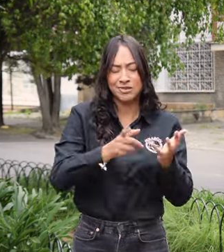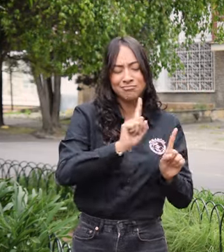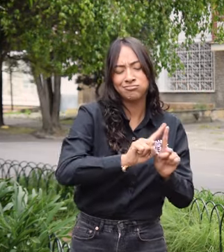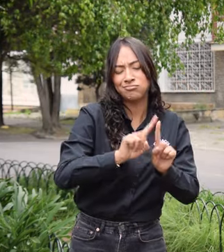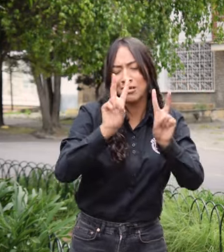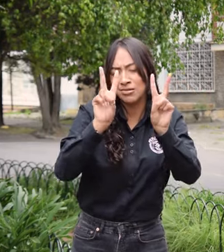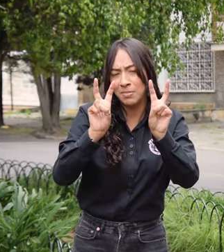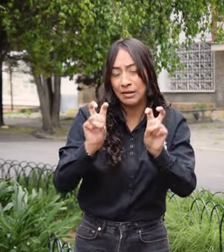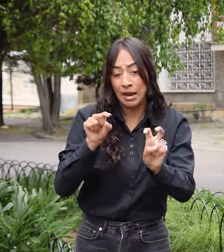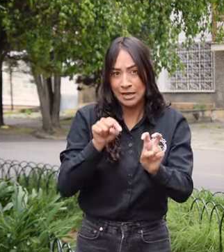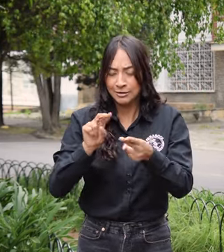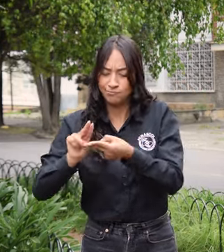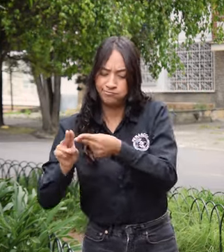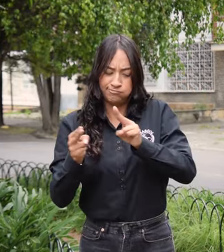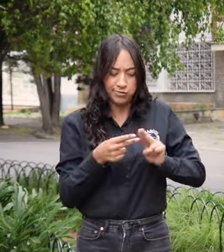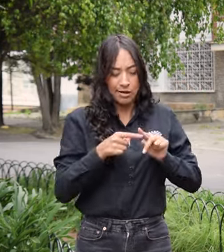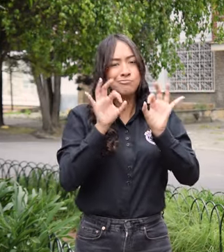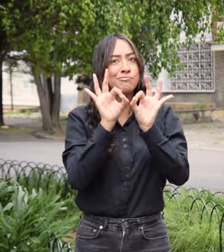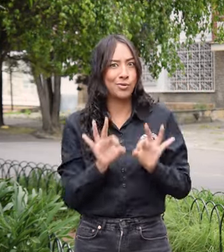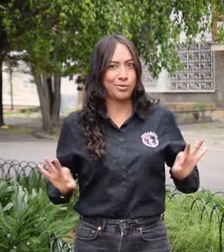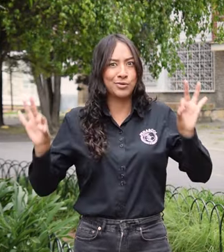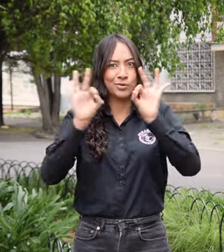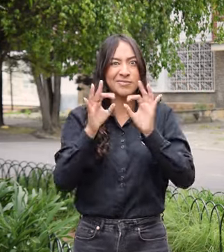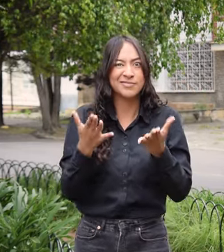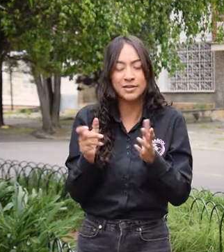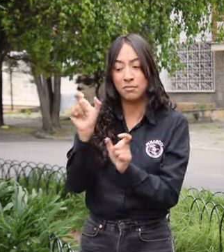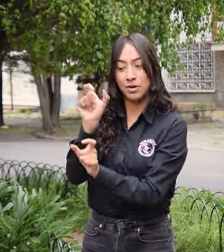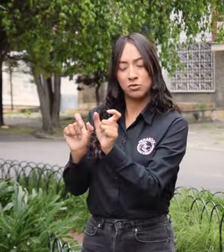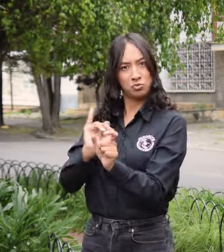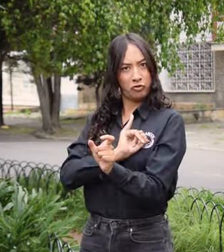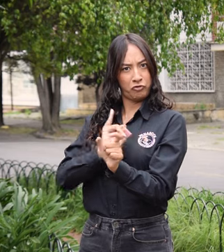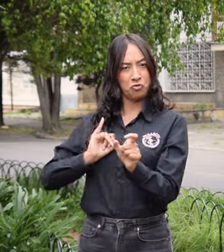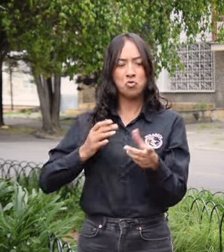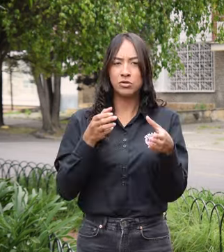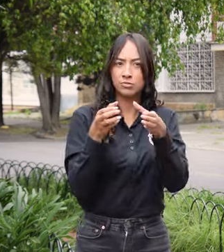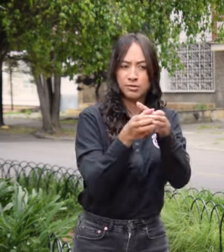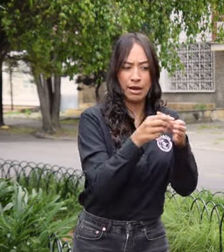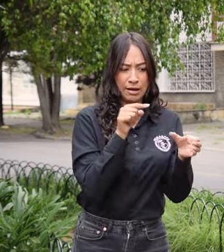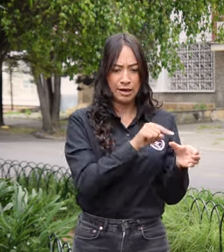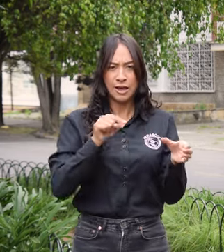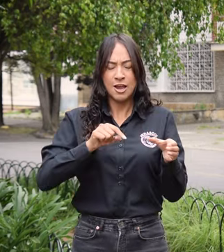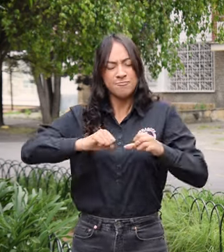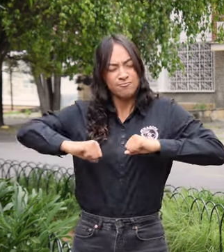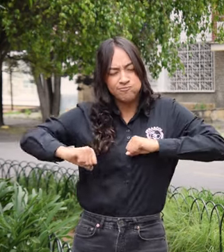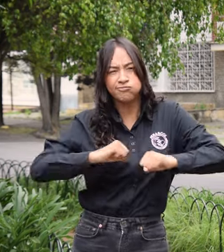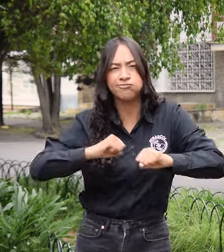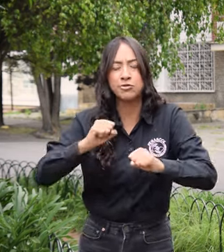con ustedes diversos temas de gran relevancia para que tanto las acciones individuales como colectivas logren metas sociales,